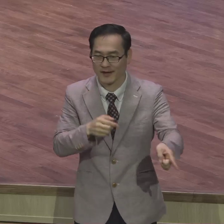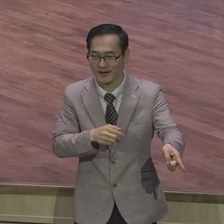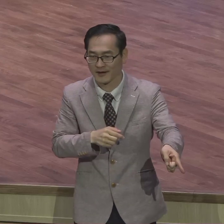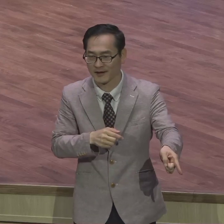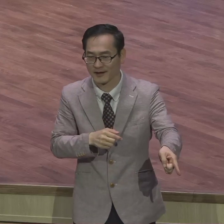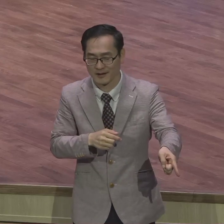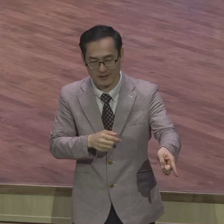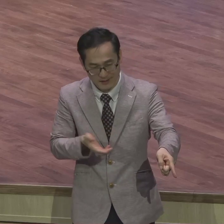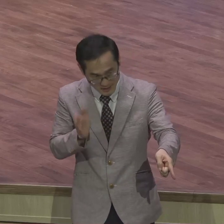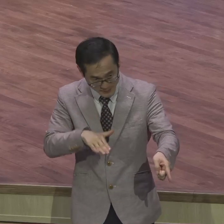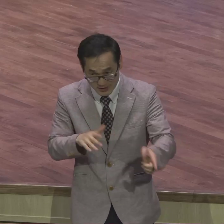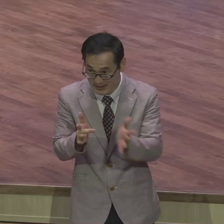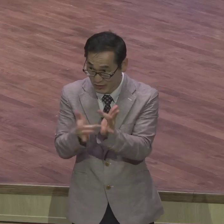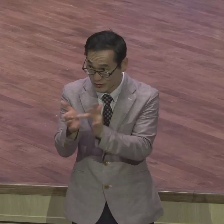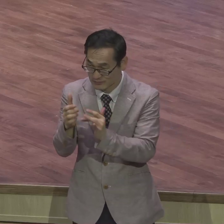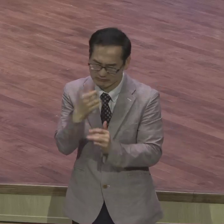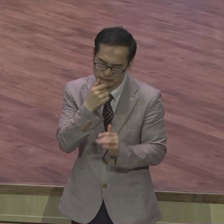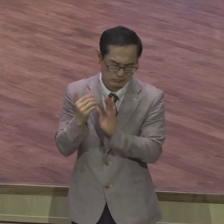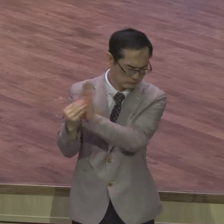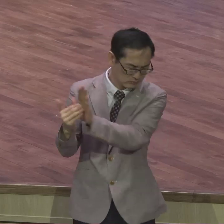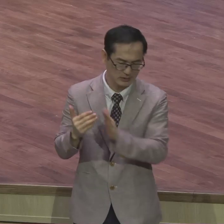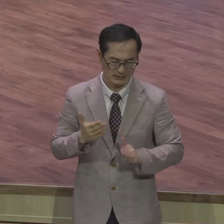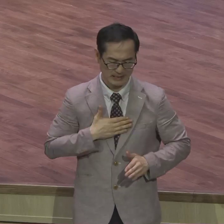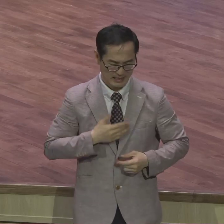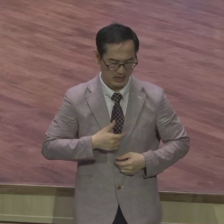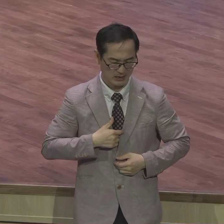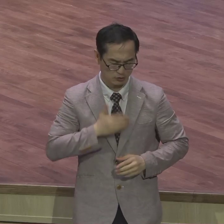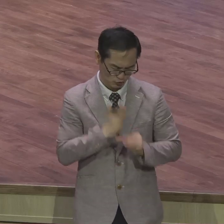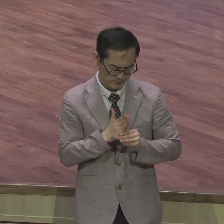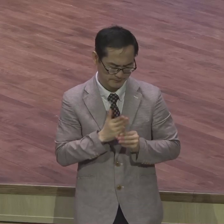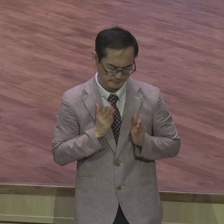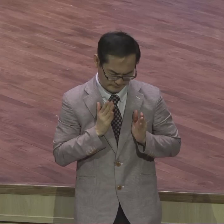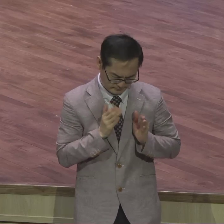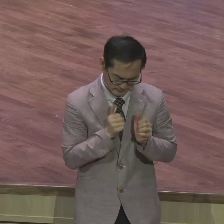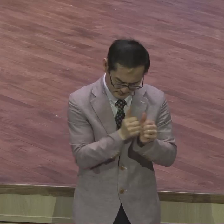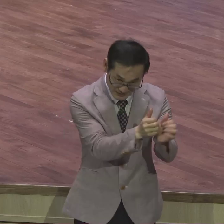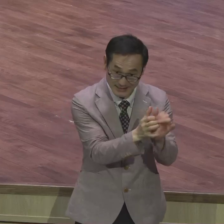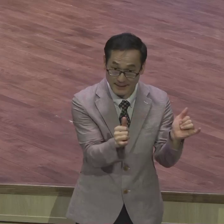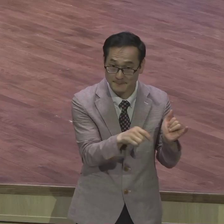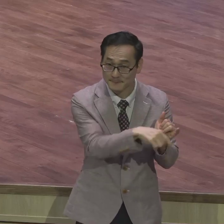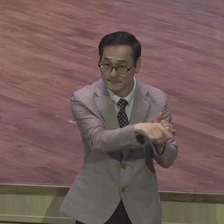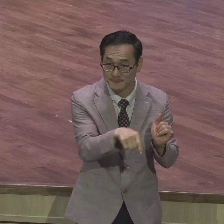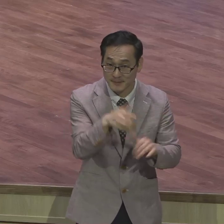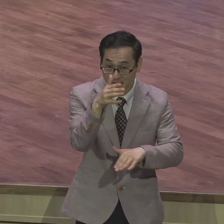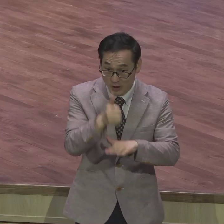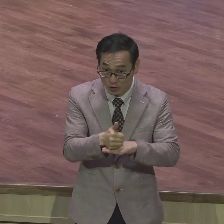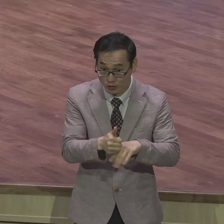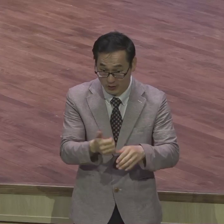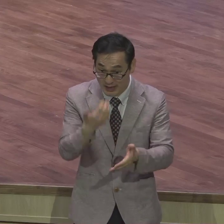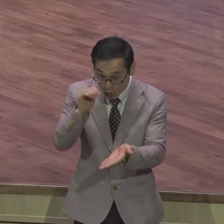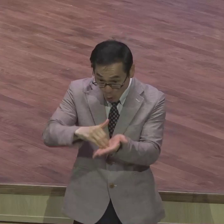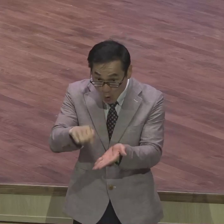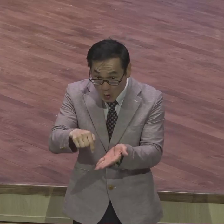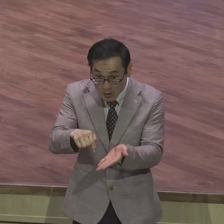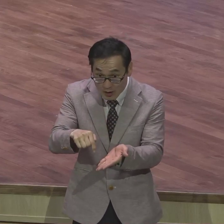거절하고 자신의 의리를 추구했던 자들에게는 걸림돌과 거치는 바위가 된다라는 것입니다